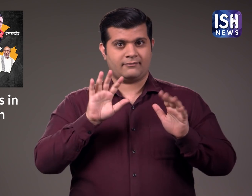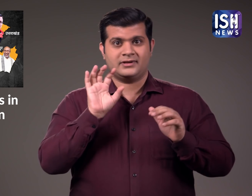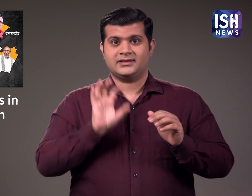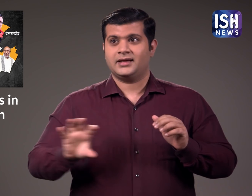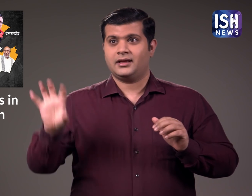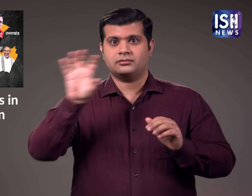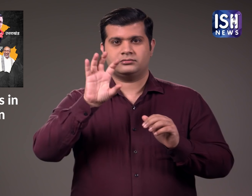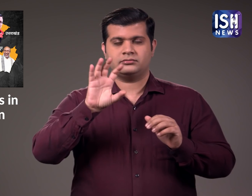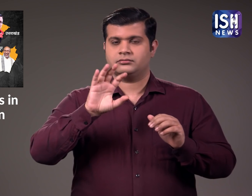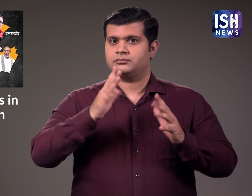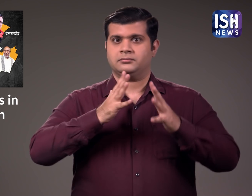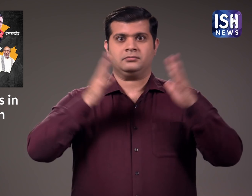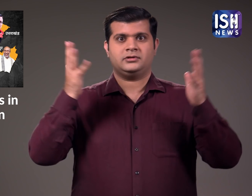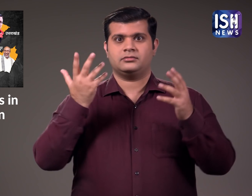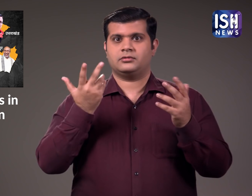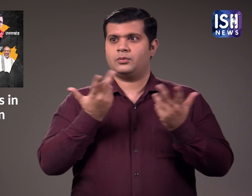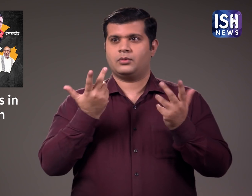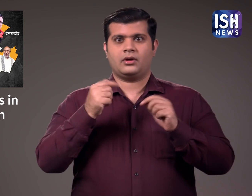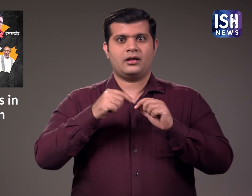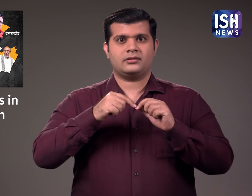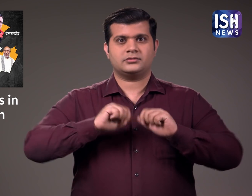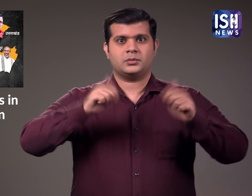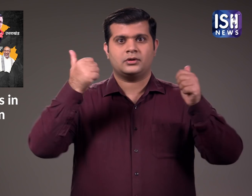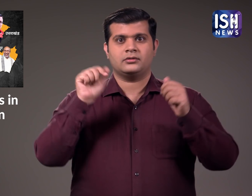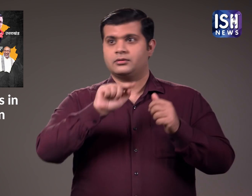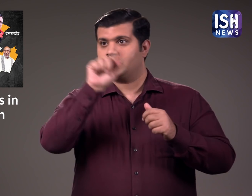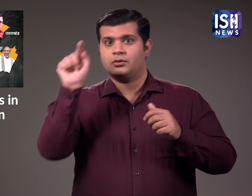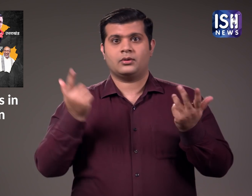अब मैं आपको विबिन्न राजियों में मिली बड़ी जीत के बारे में बताऊंगा